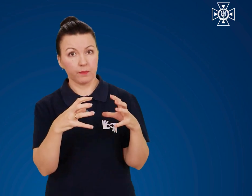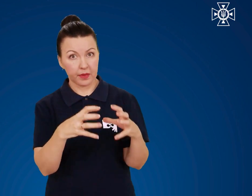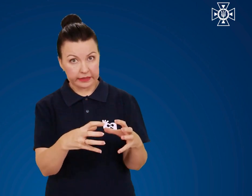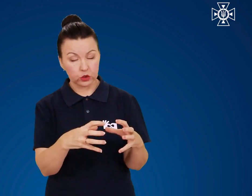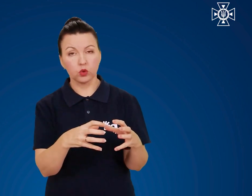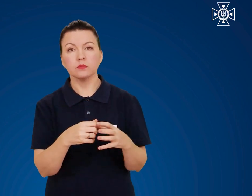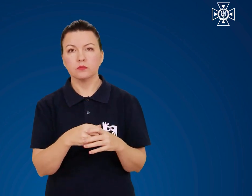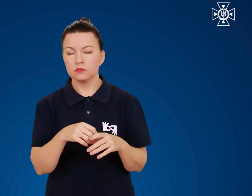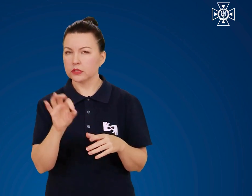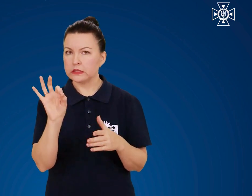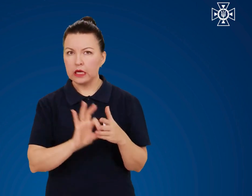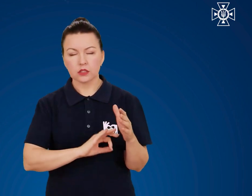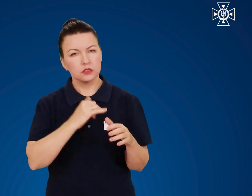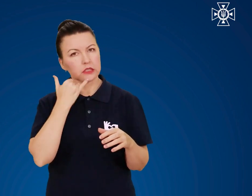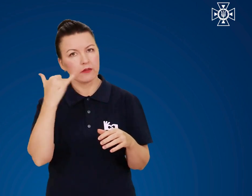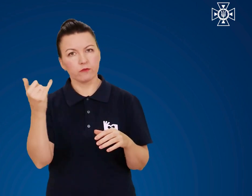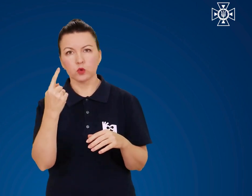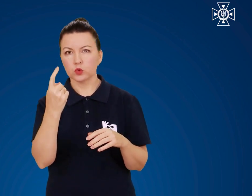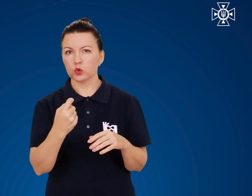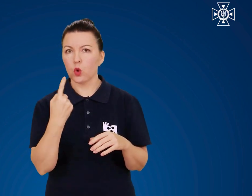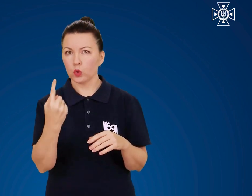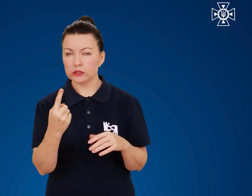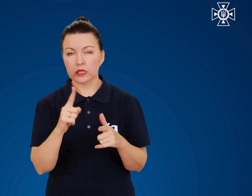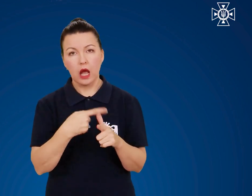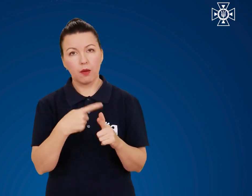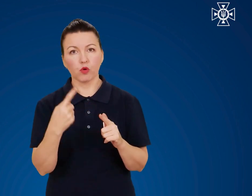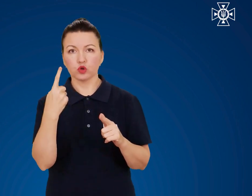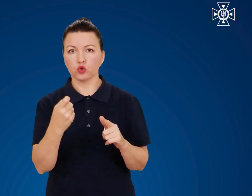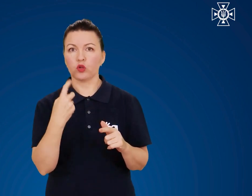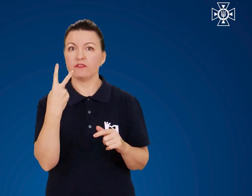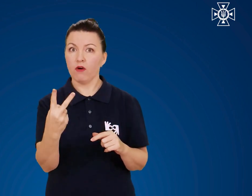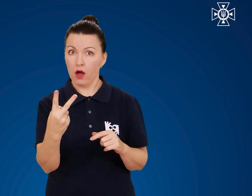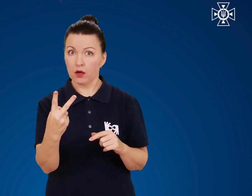пристроїв телефонуйте 101 або 102